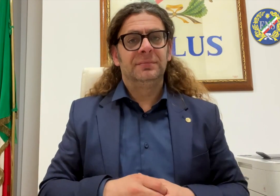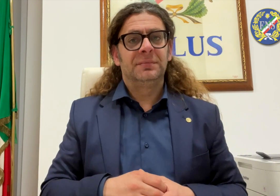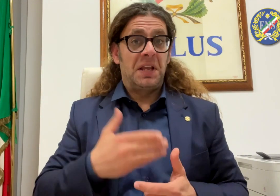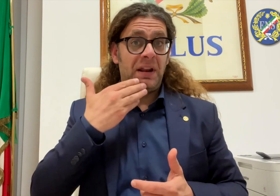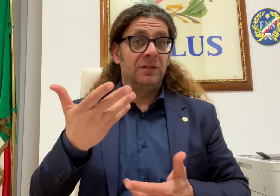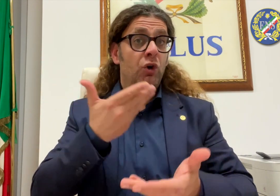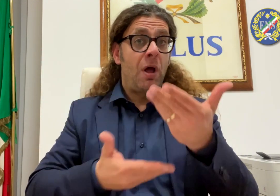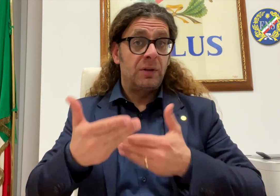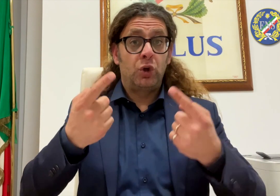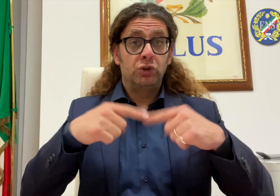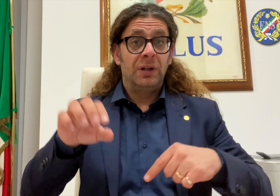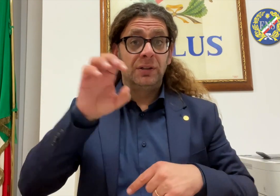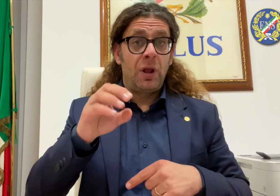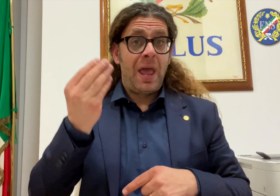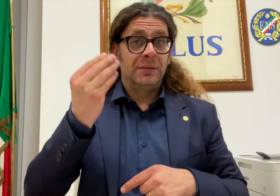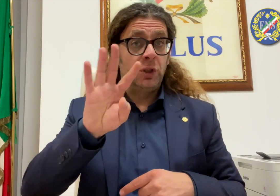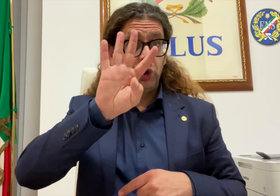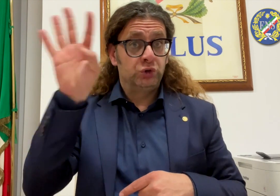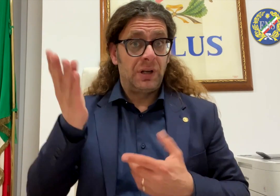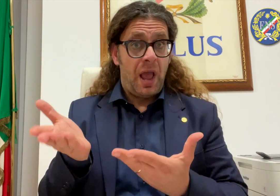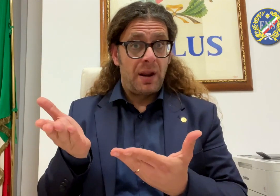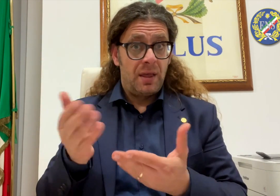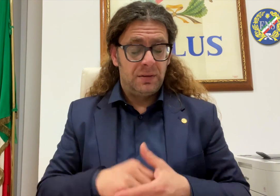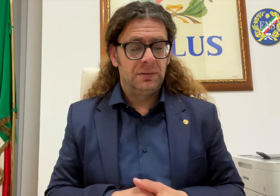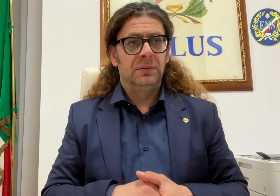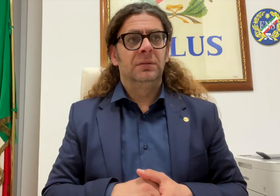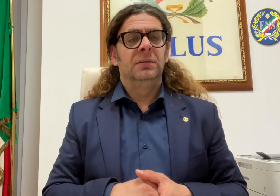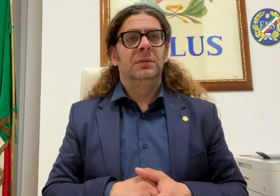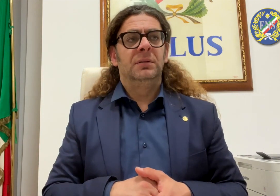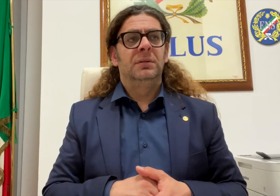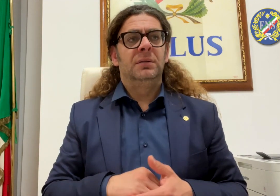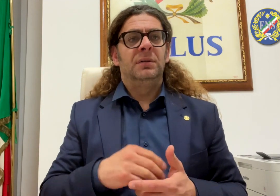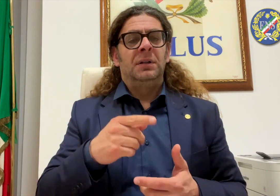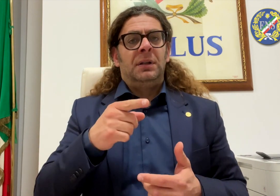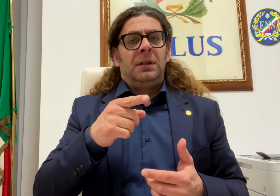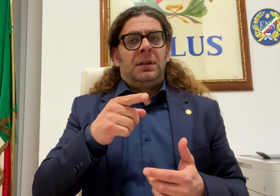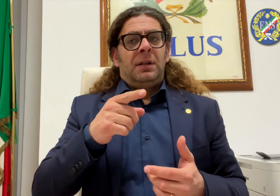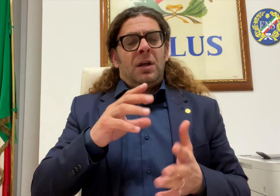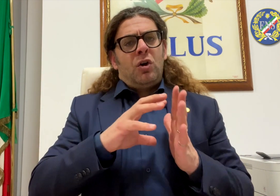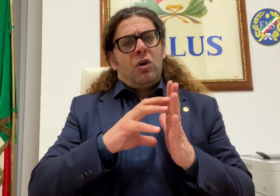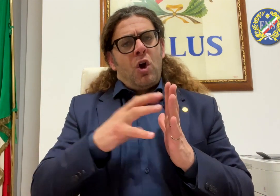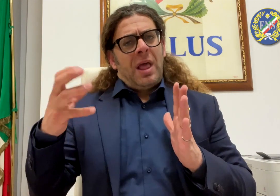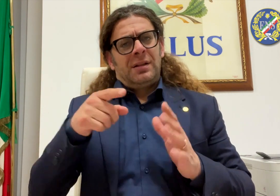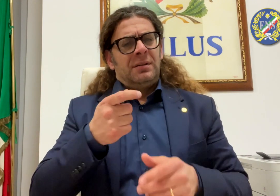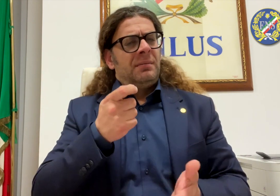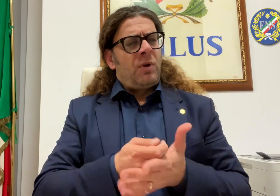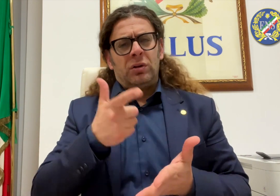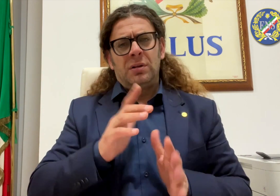centralizzato a Roma. Personalmente seguo sempre quanto accade in un'ottica di miglioramento dell'amministrazione degli uffici.